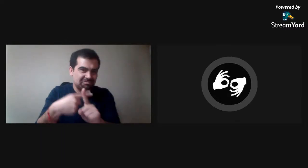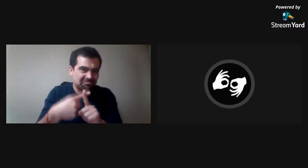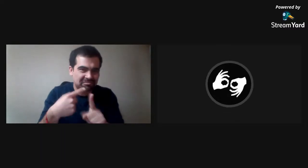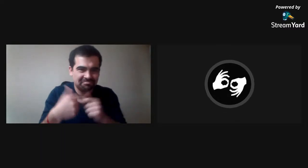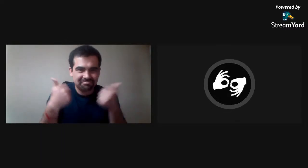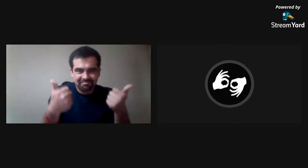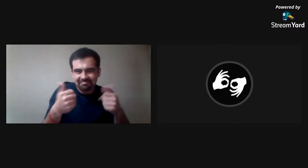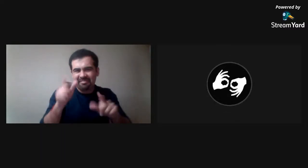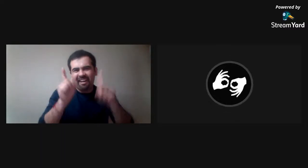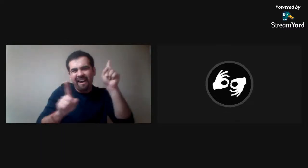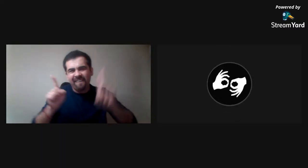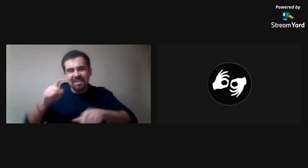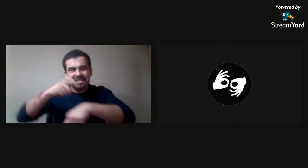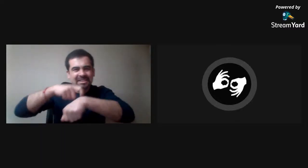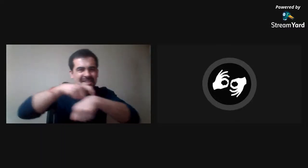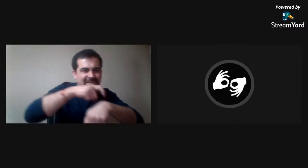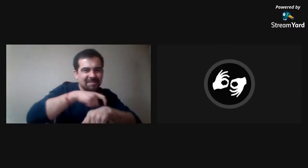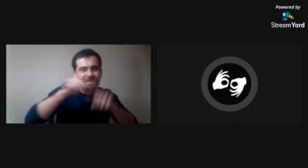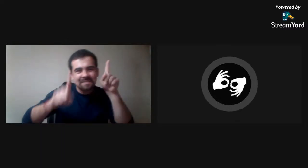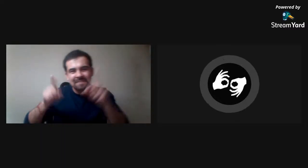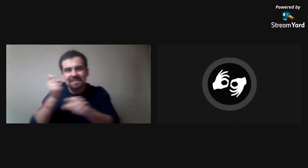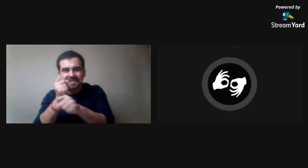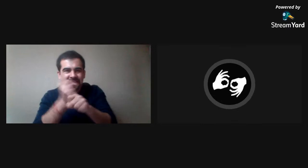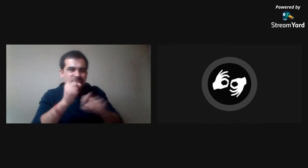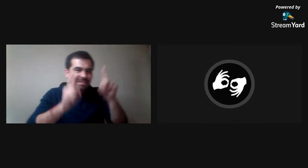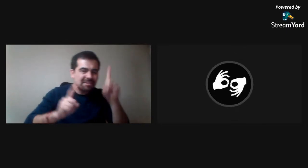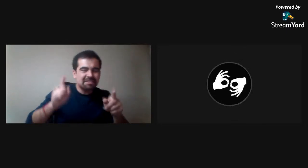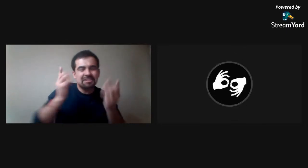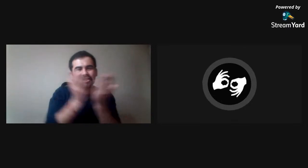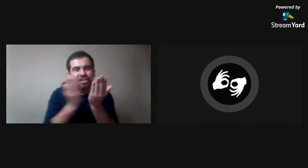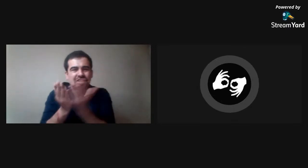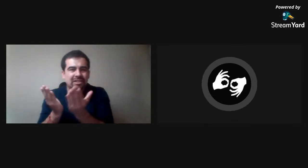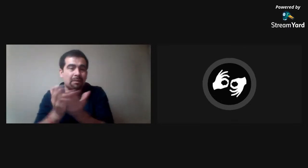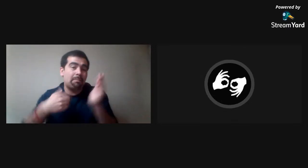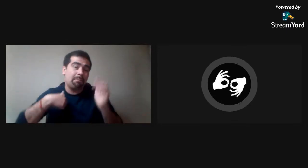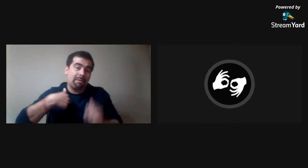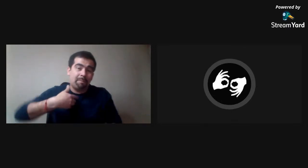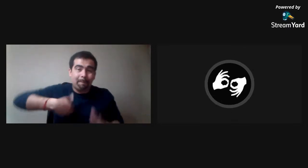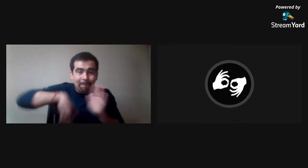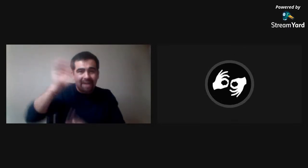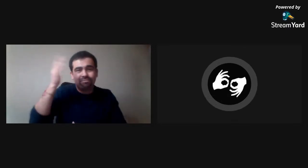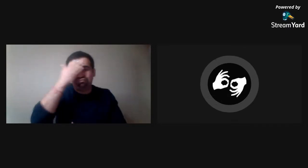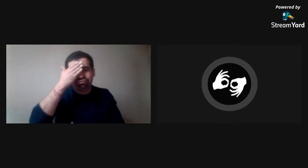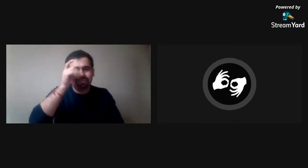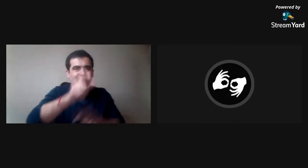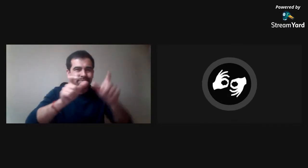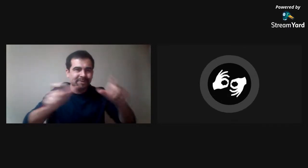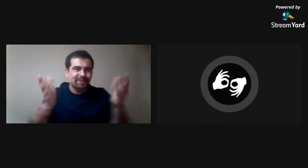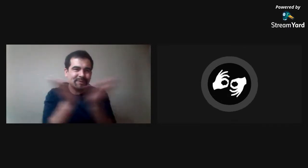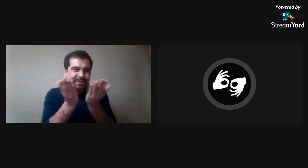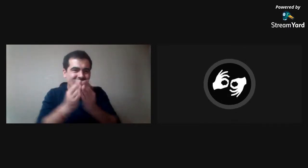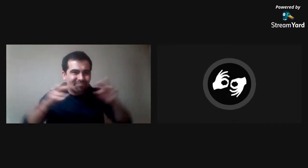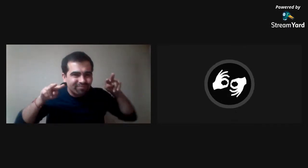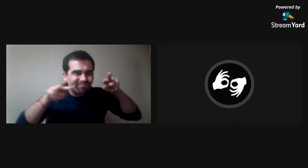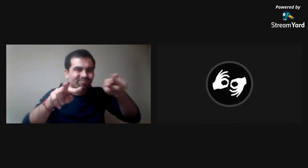30 y algo, me parece. Bueno, algunos están trabajando por la hora, hay estudiantes